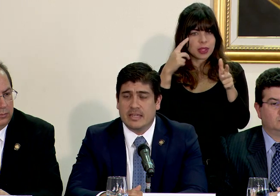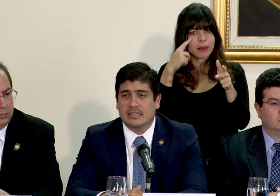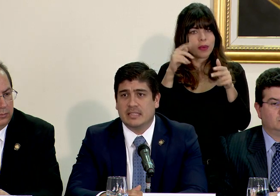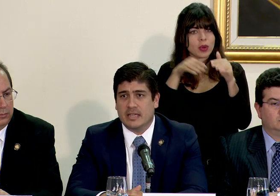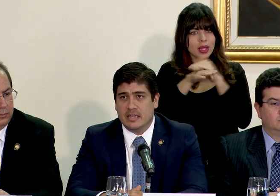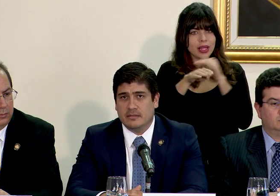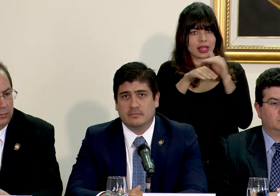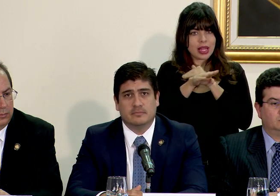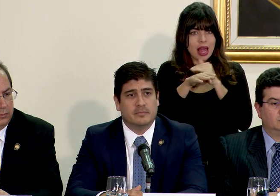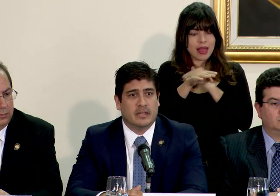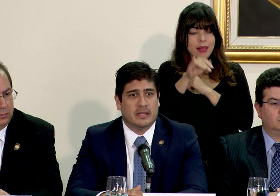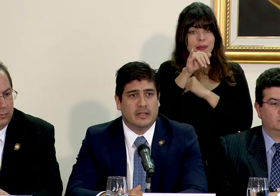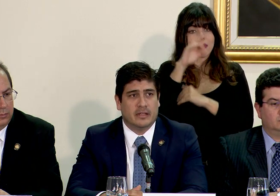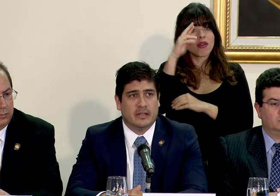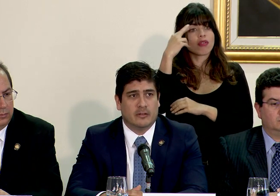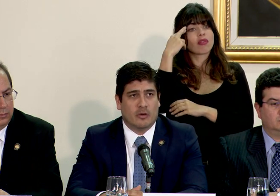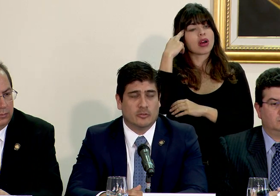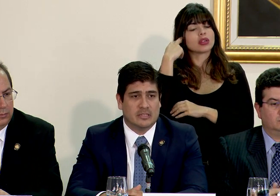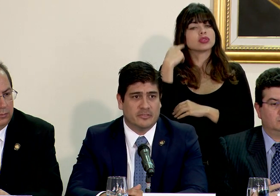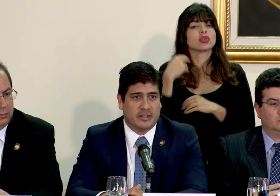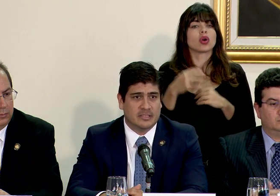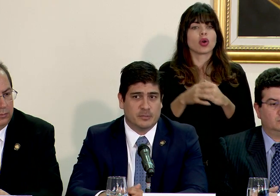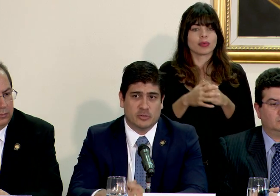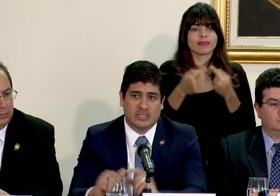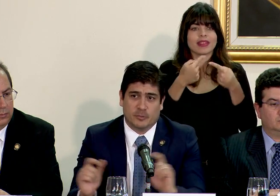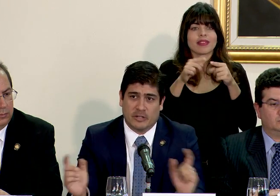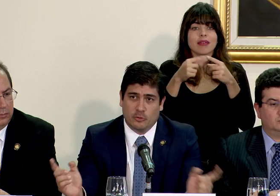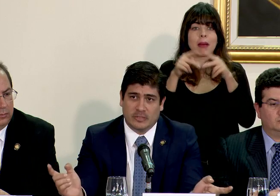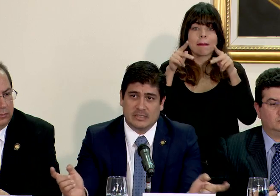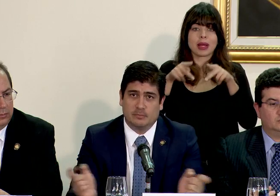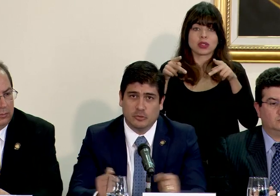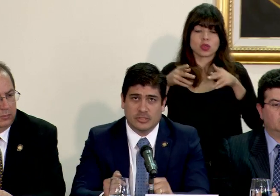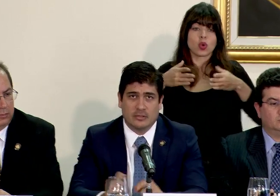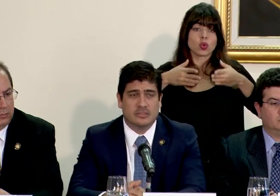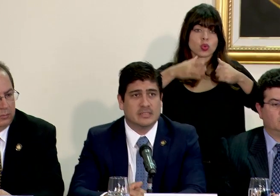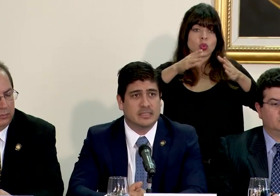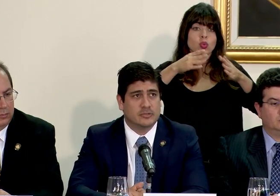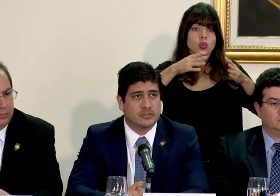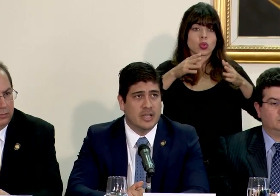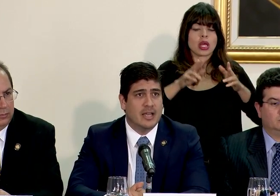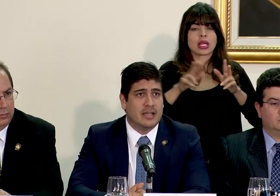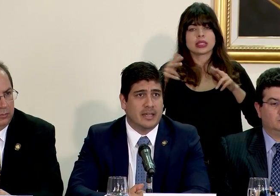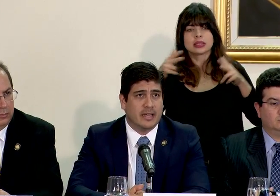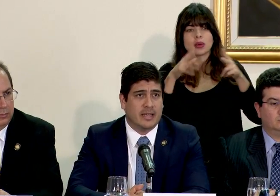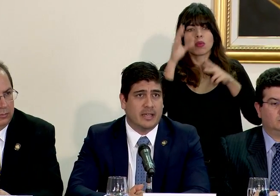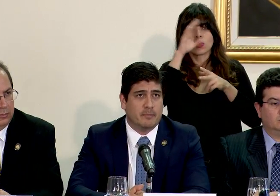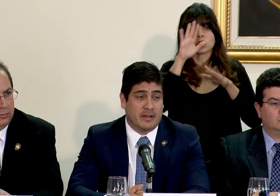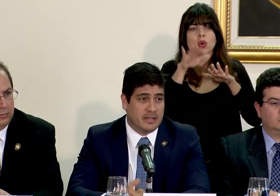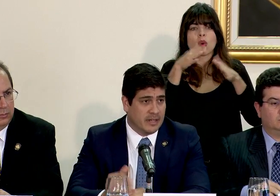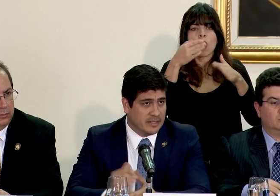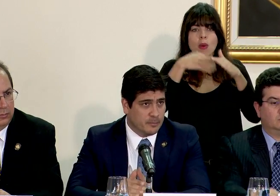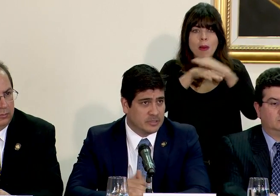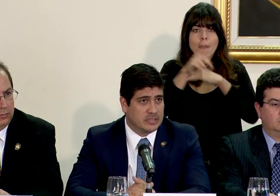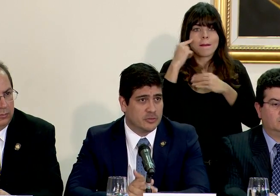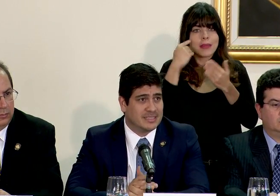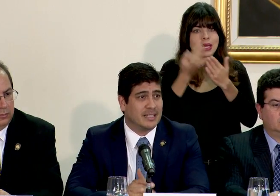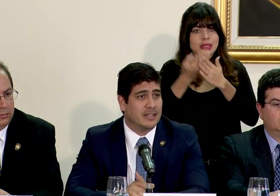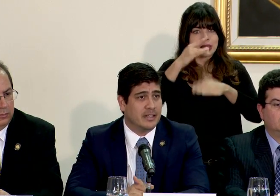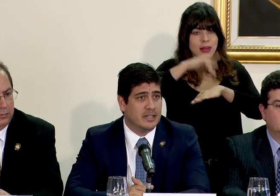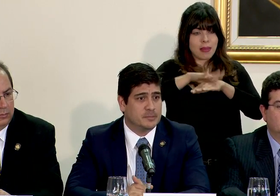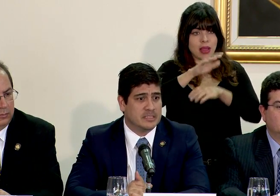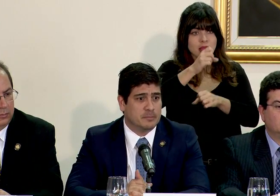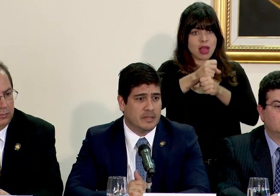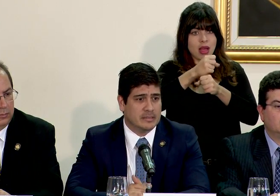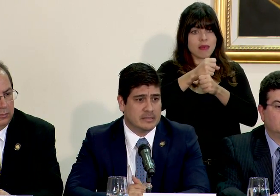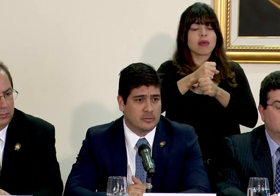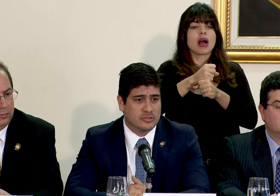y es ahí cuando las diferentes personas por las rutas buscan los accesos que para llegar a tiempo a estas horas se